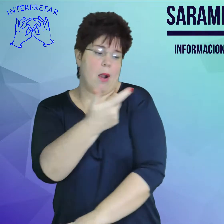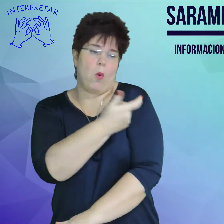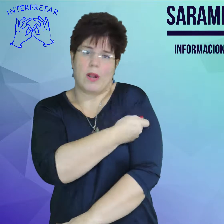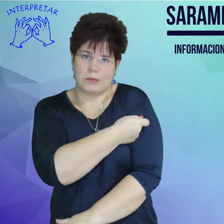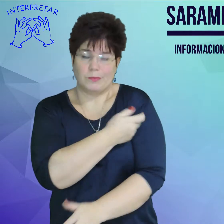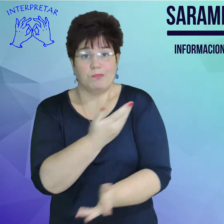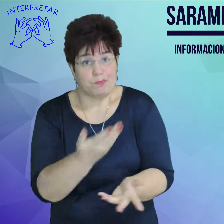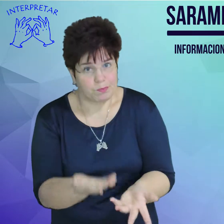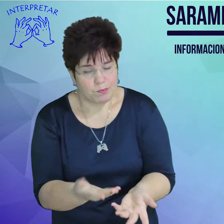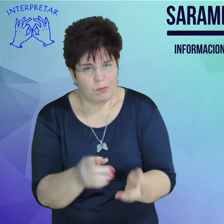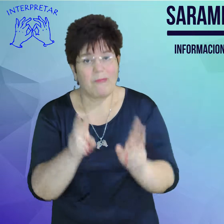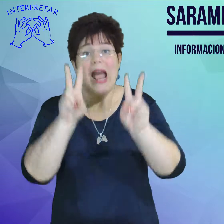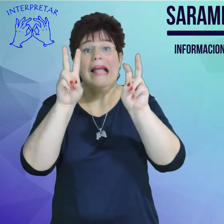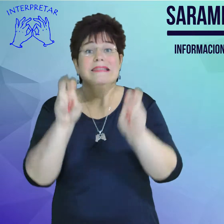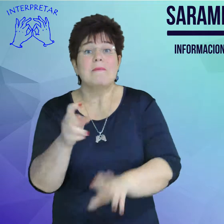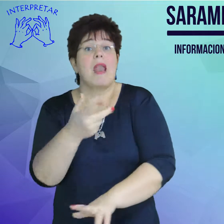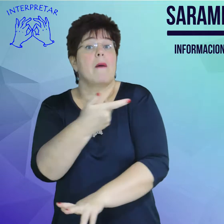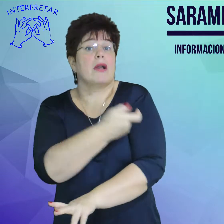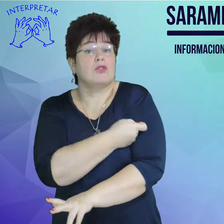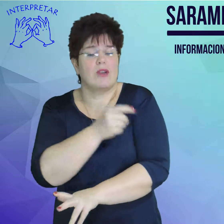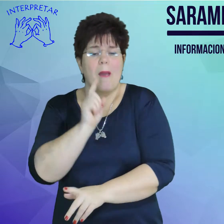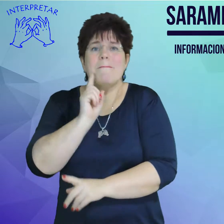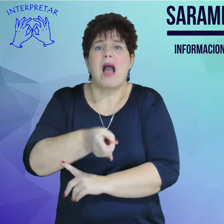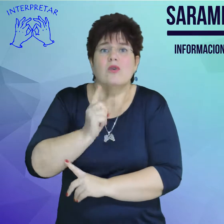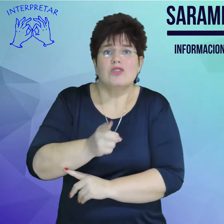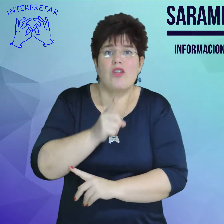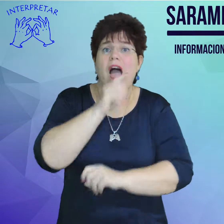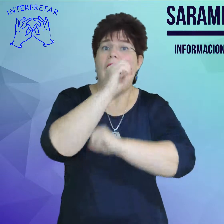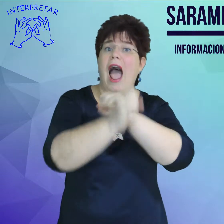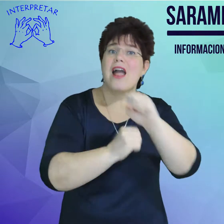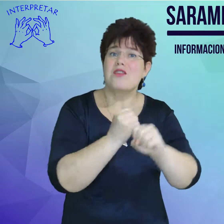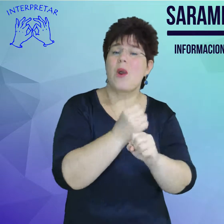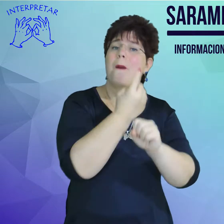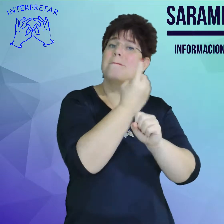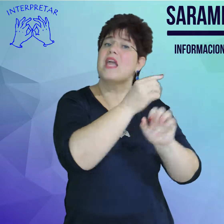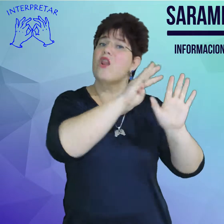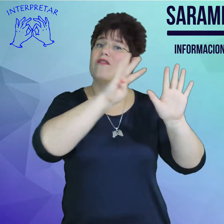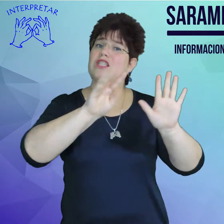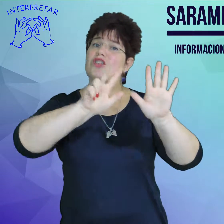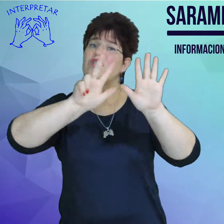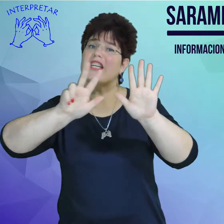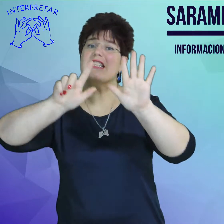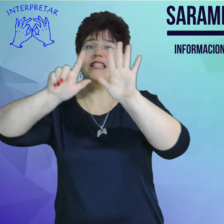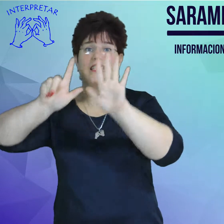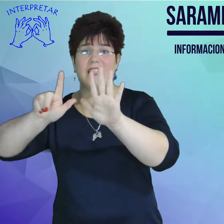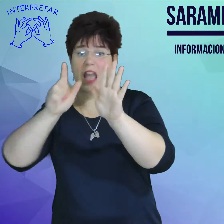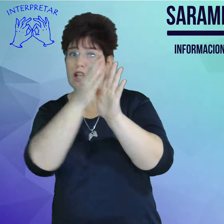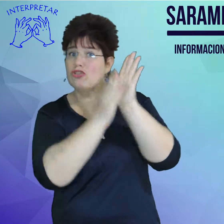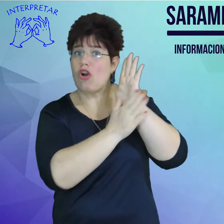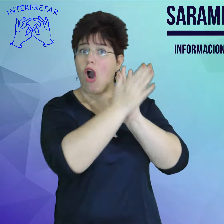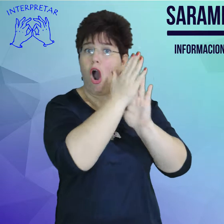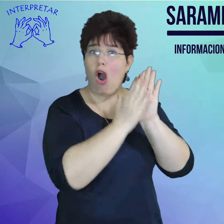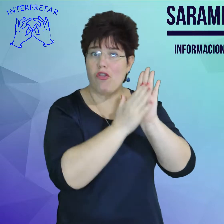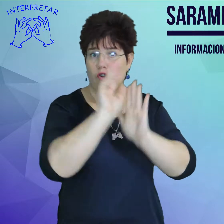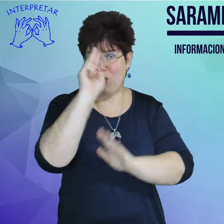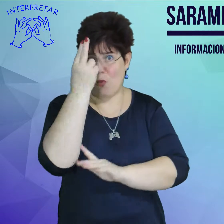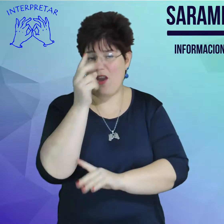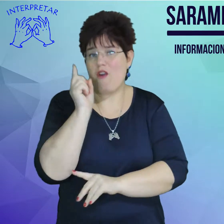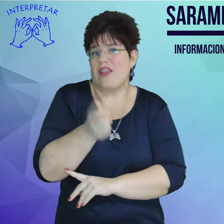obligatoria a partir del año 1987 en nuestro país, las personas que nacieron entre 1967 y 1986